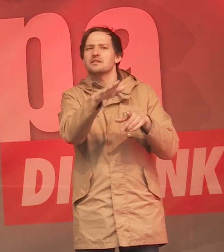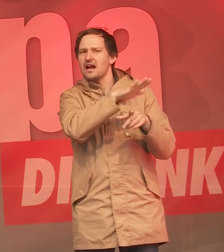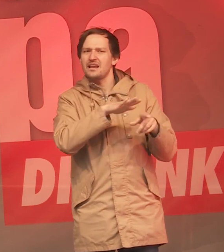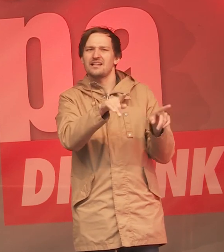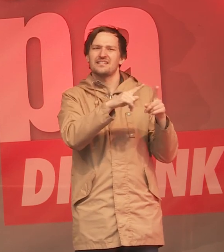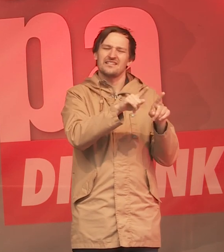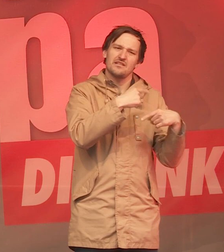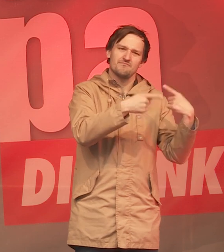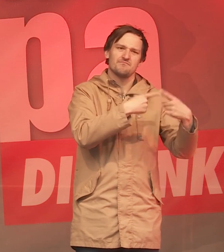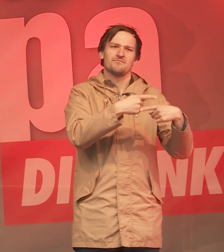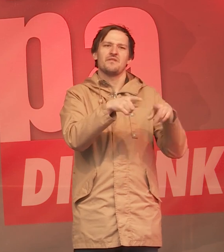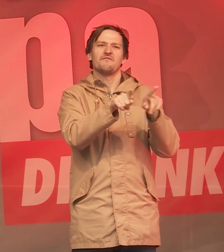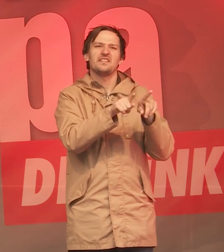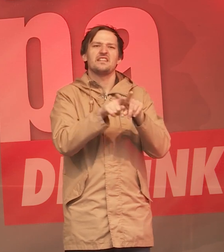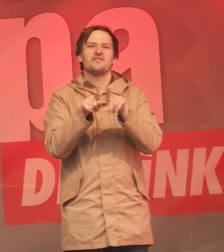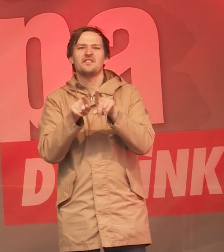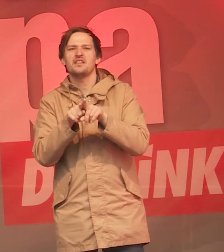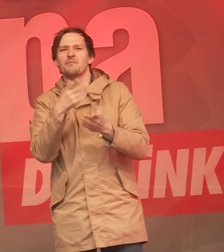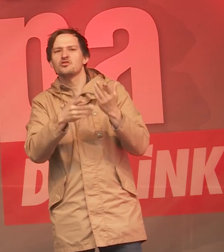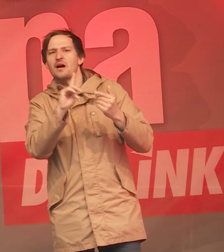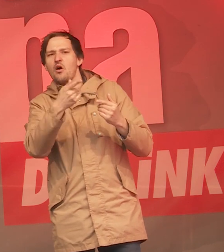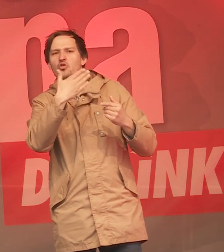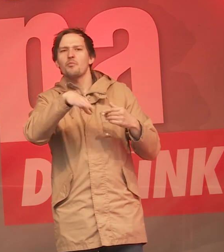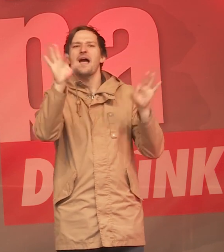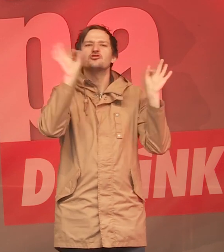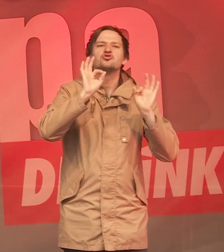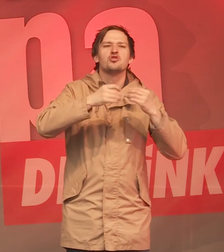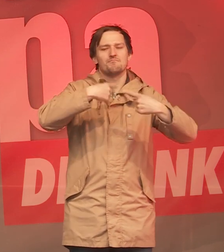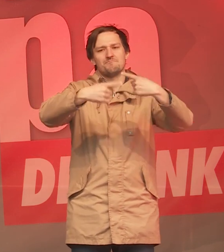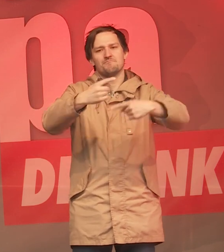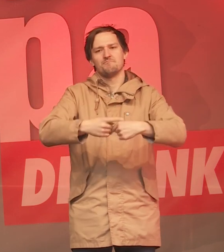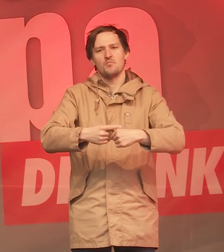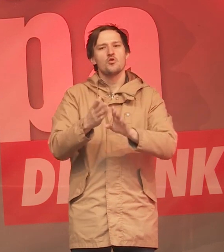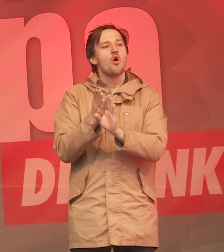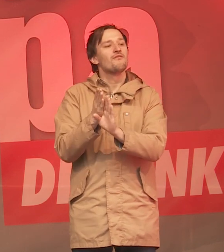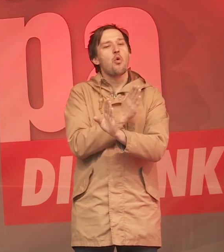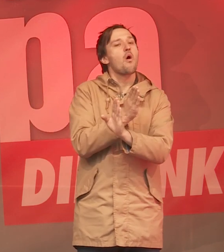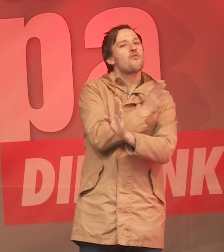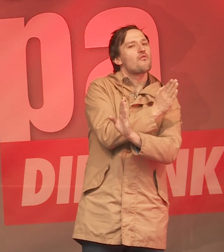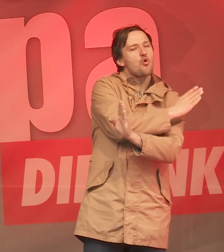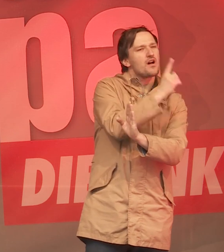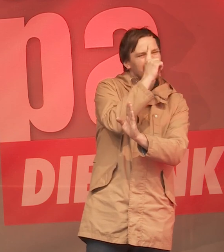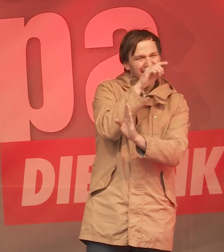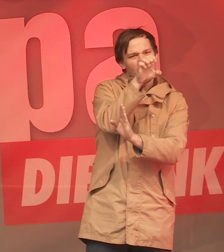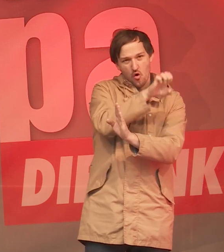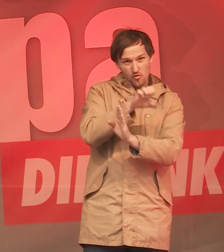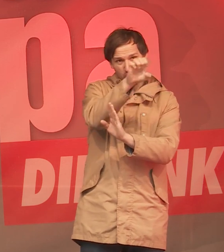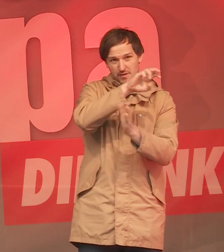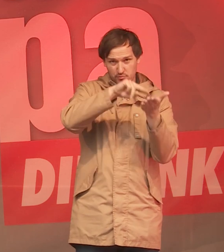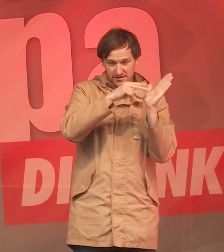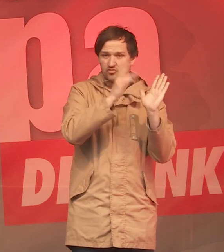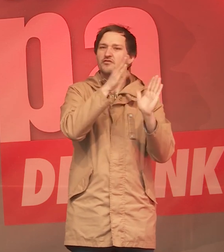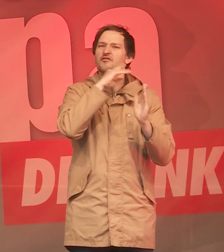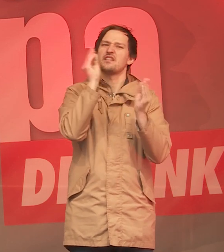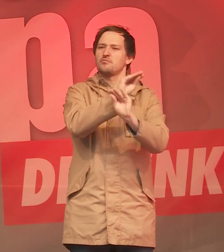in manchen Dingen sogar noch viel krasser. Und deswegen, weil ich auch davon ausgehe, dass meine Vorredner schon sehr viel über unsere Europapolitik gesagt